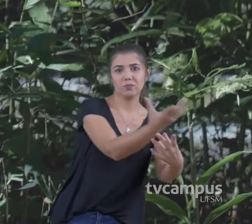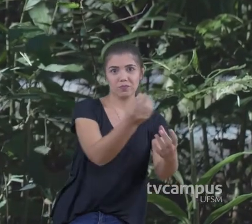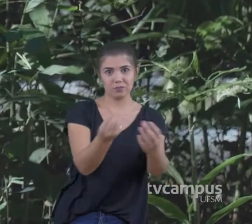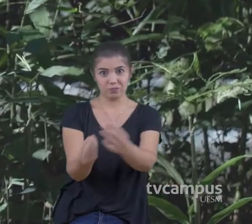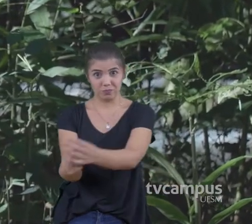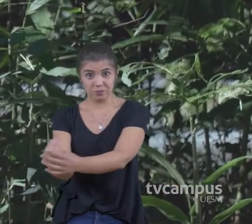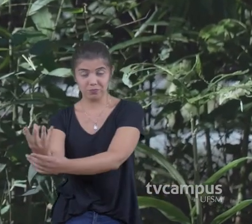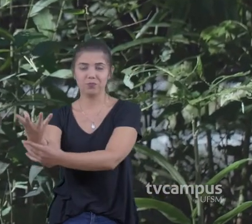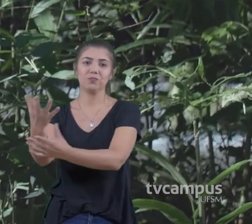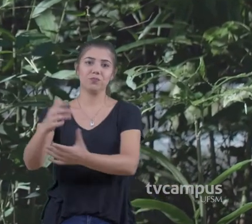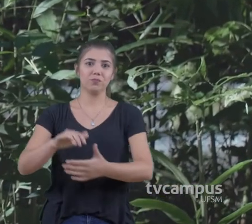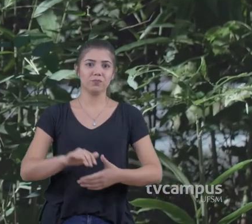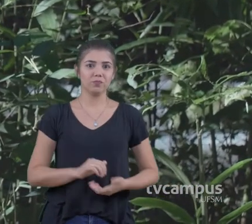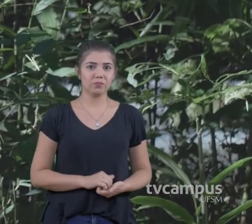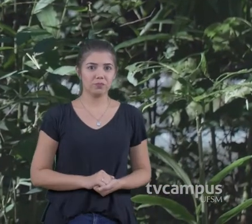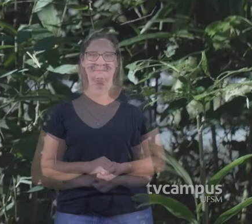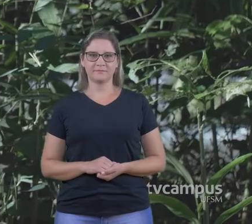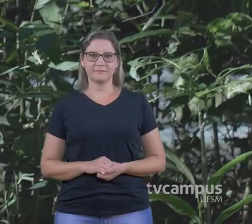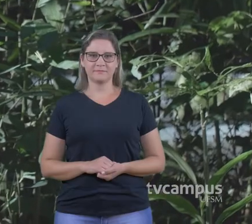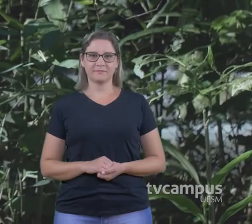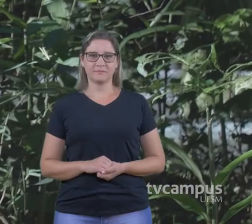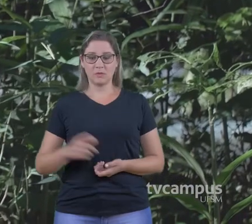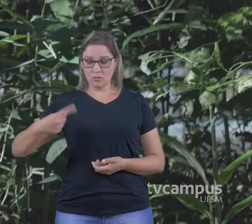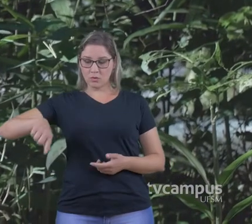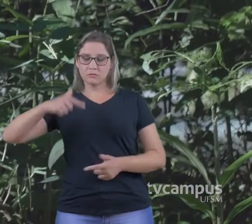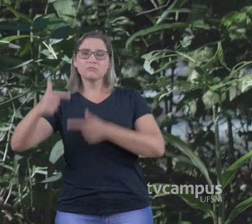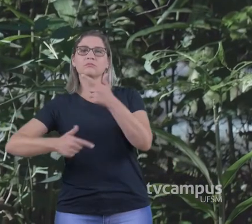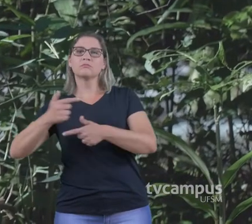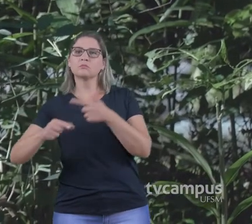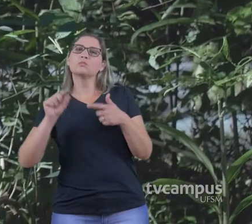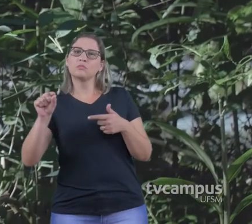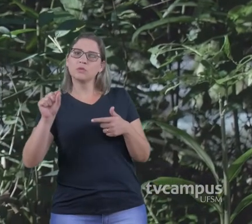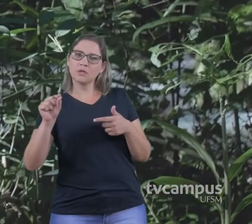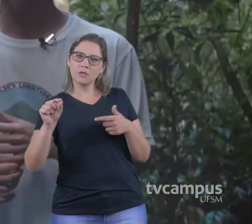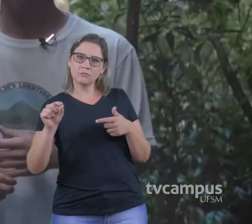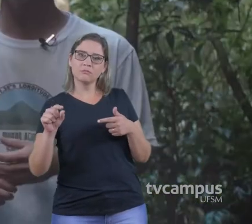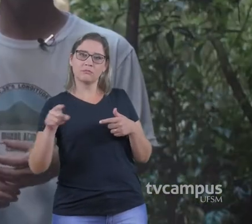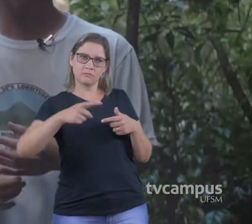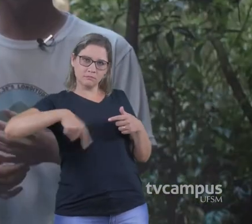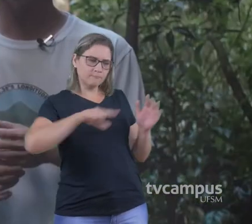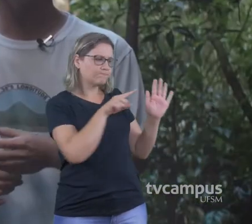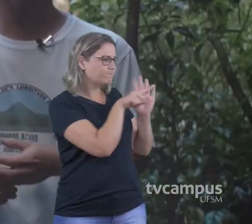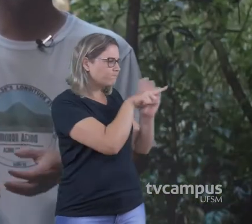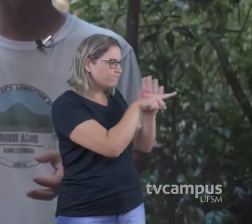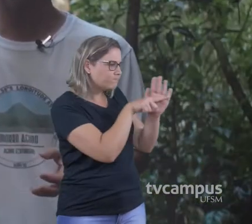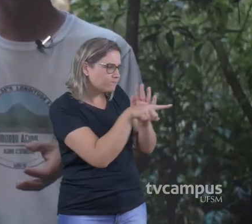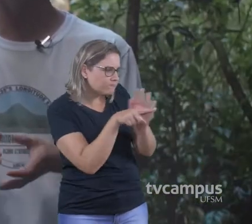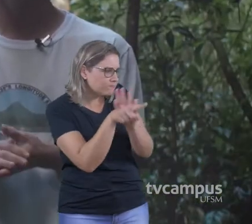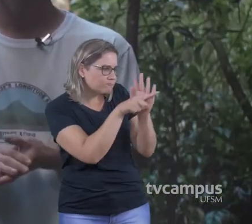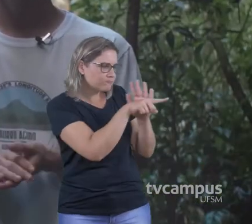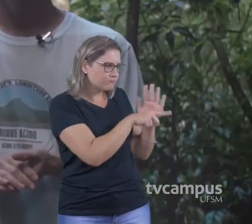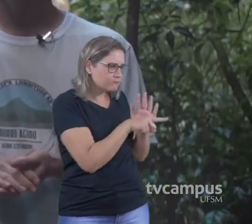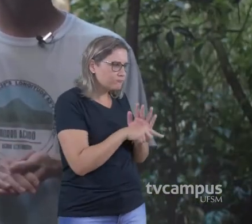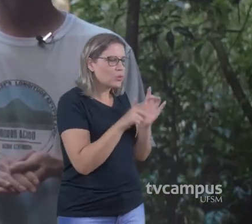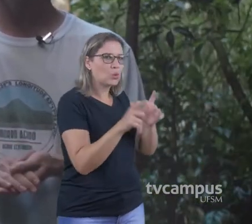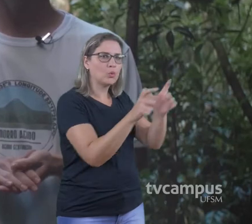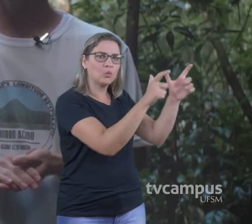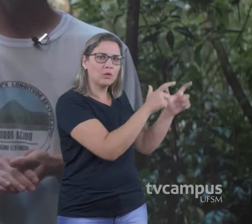consegue se estabelecer Muito rapidamente Nosso trabalho então Ele é Inicialmente É uma identificação Desse potencial